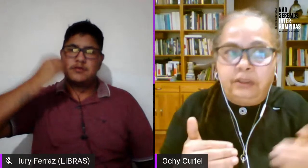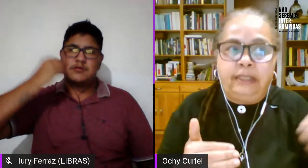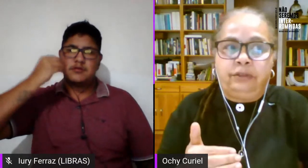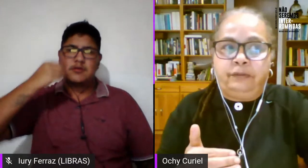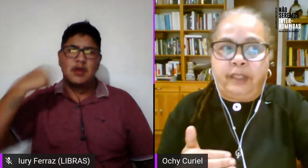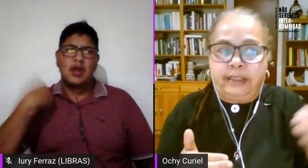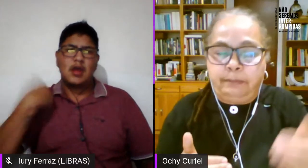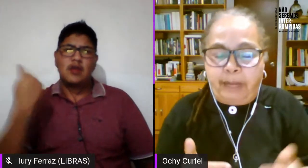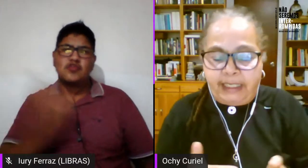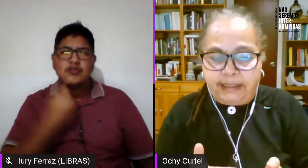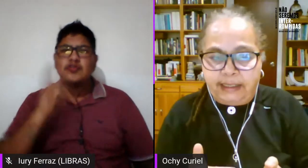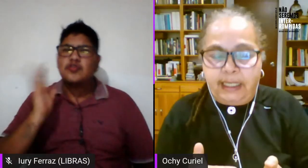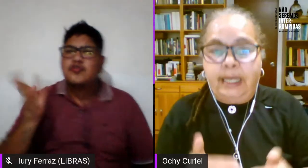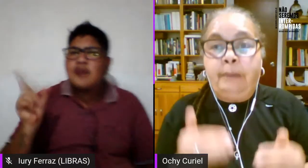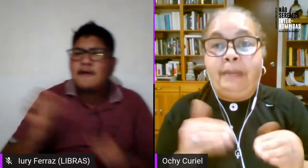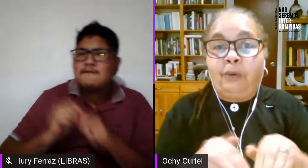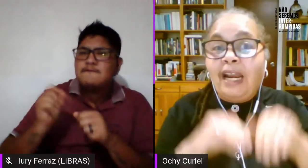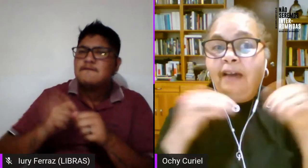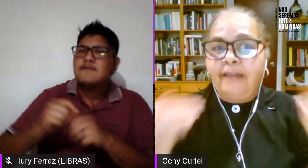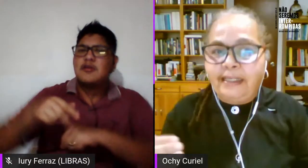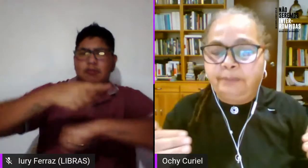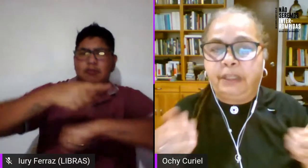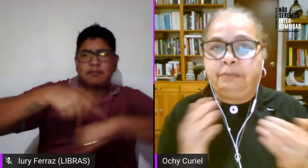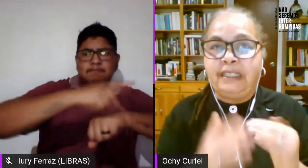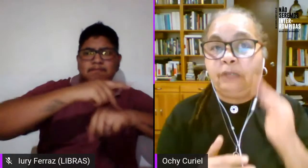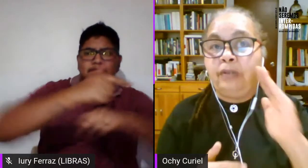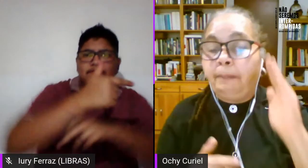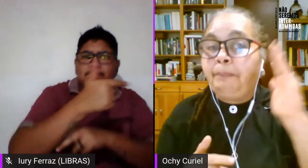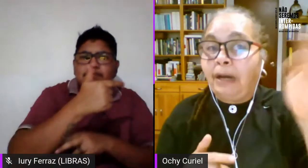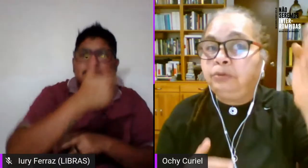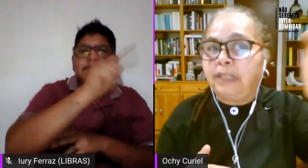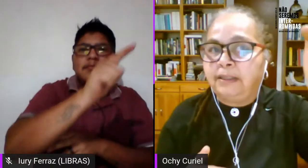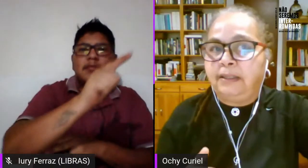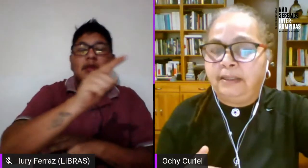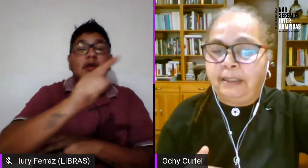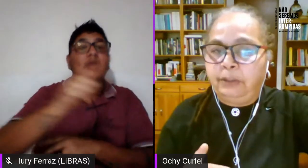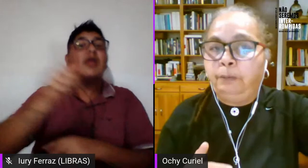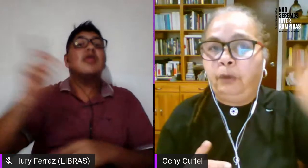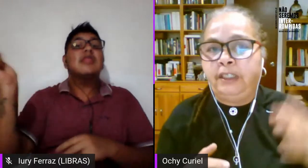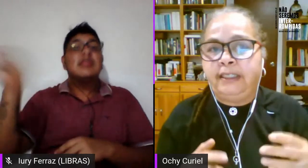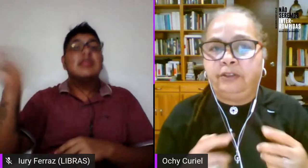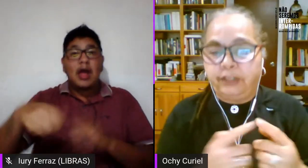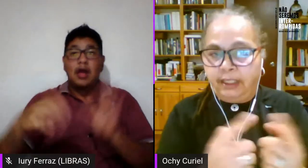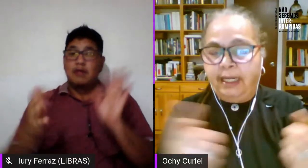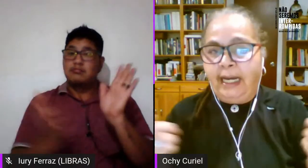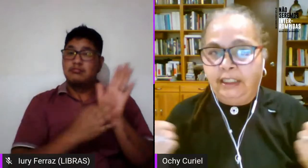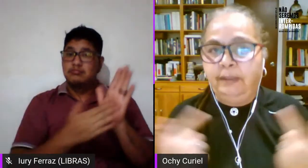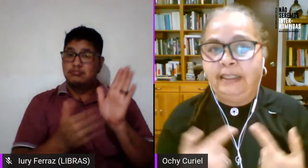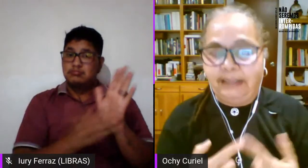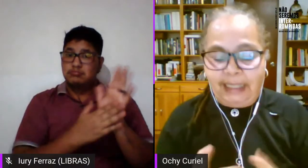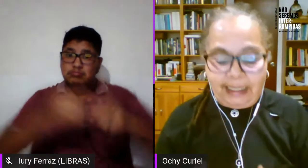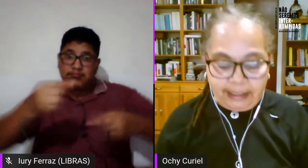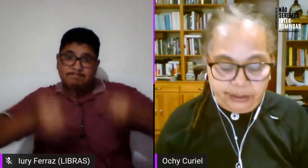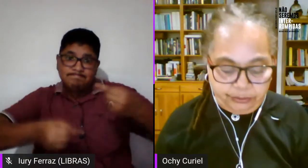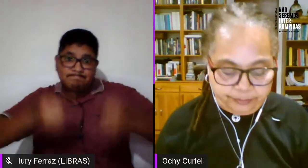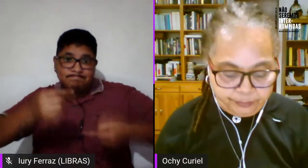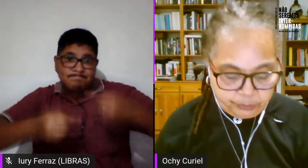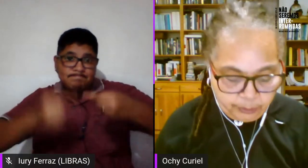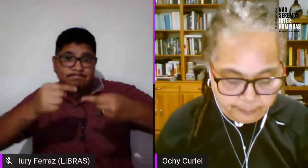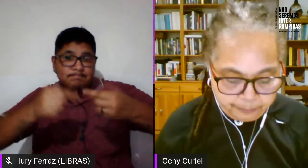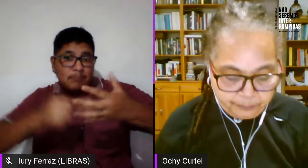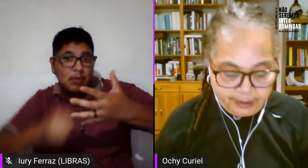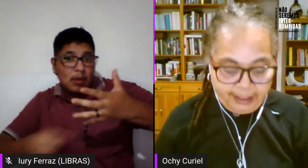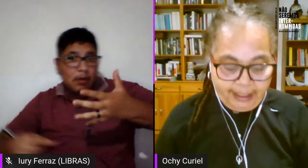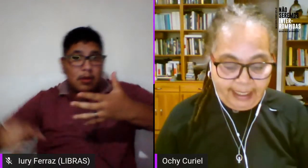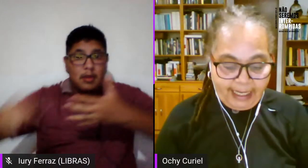haciendo en los diferentes países pero a la vez permiten unas pautas en términos políticos a nivel de la región